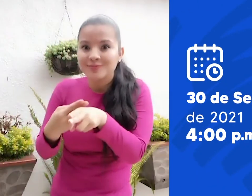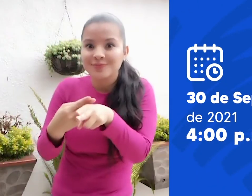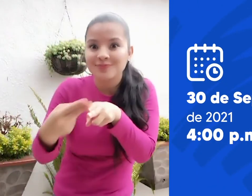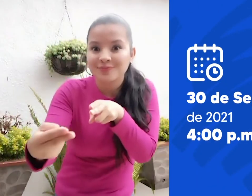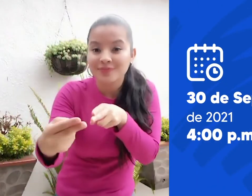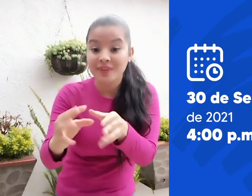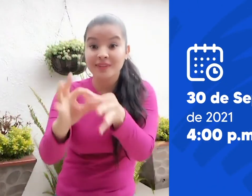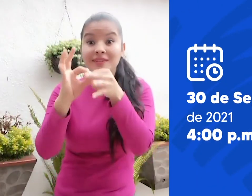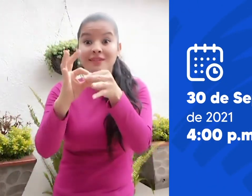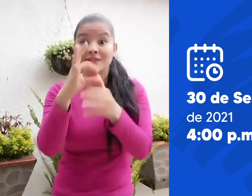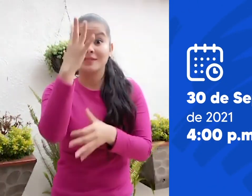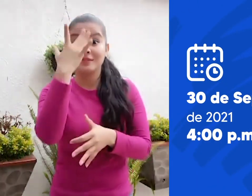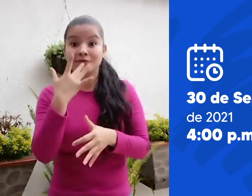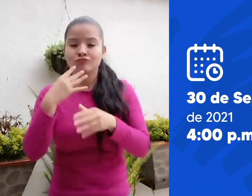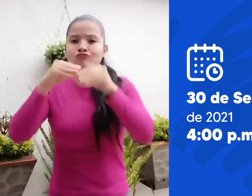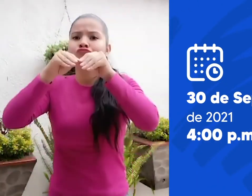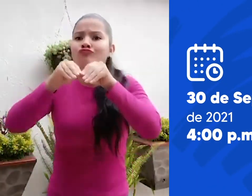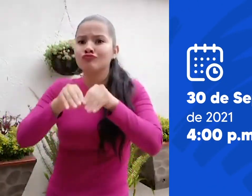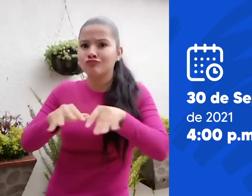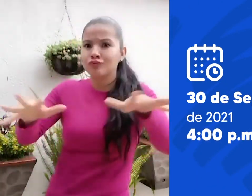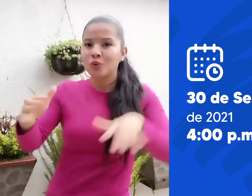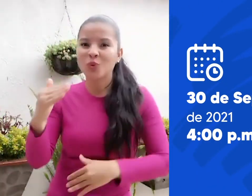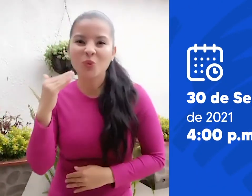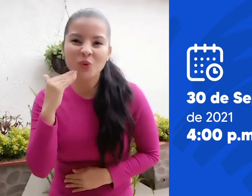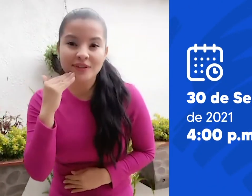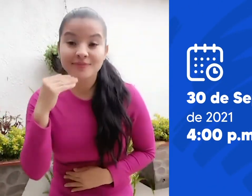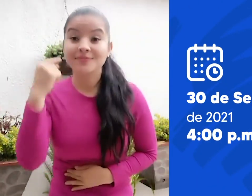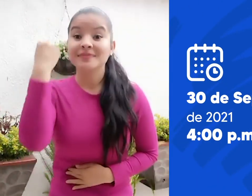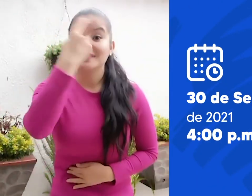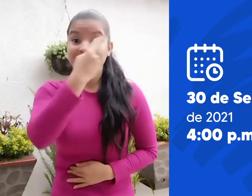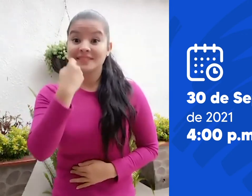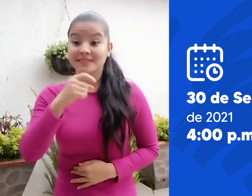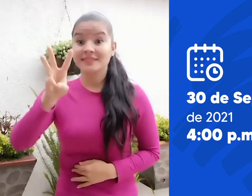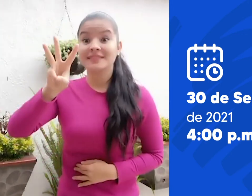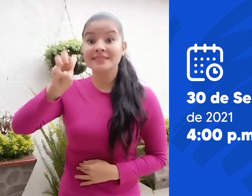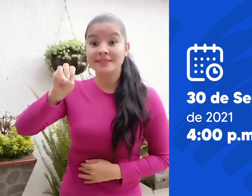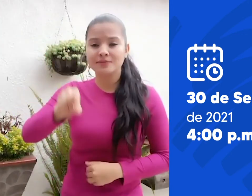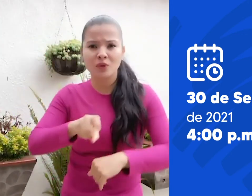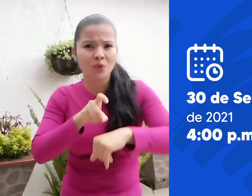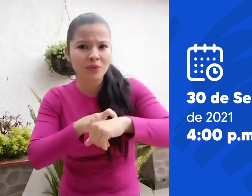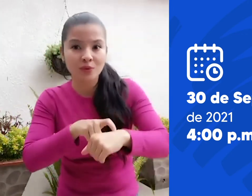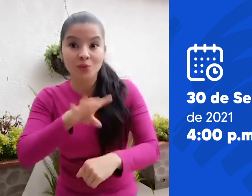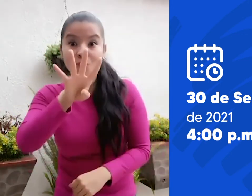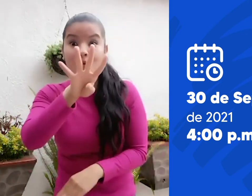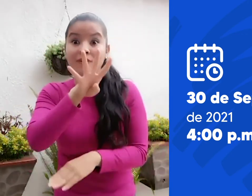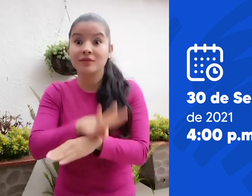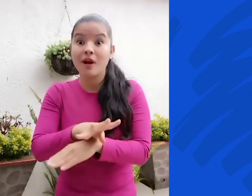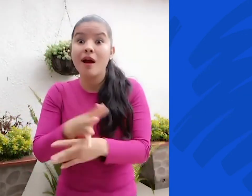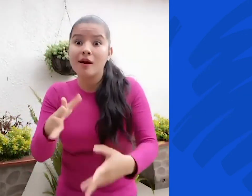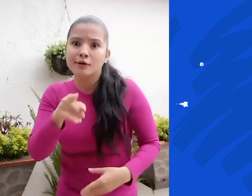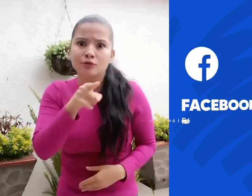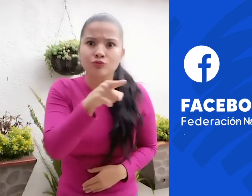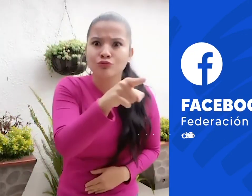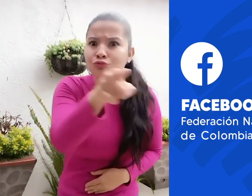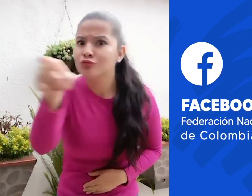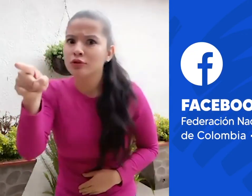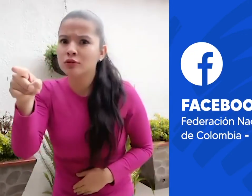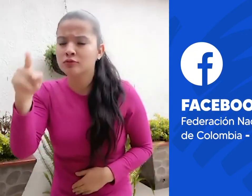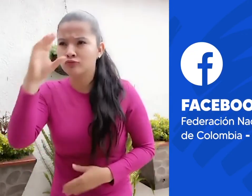esperamos en el Facebook de FNAS Call este 30 de septiembre a las 4 de la tarde, un espacio en el que